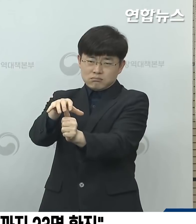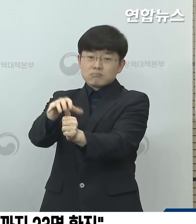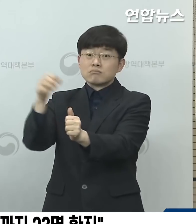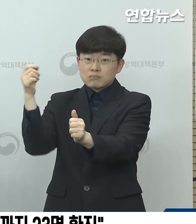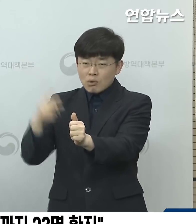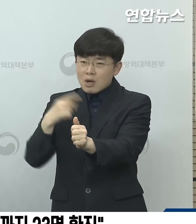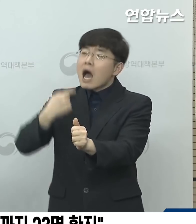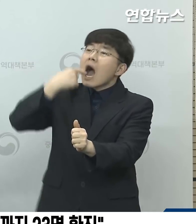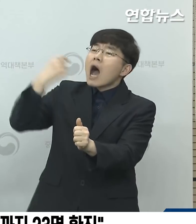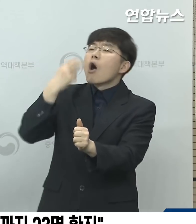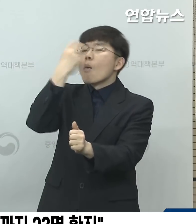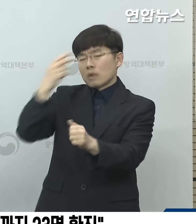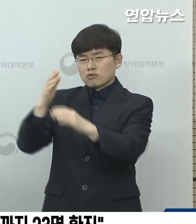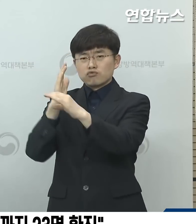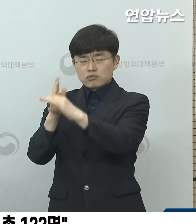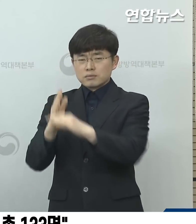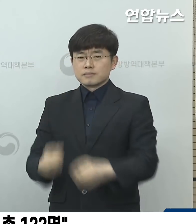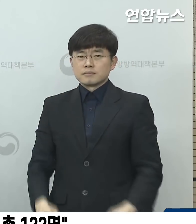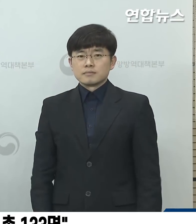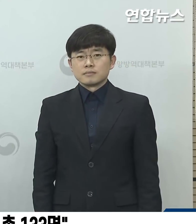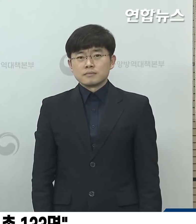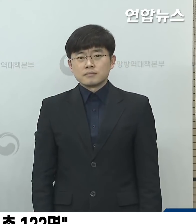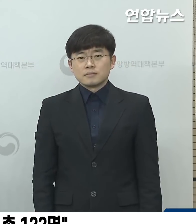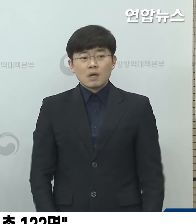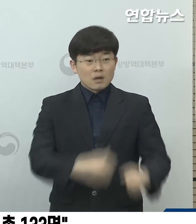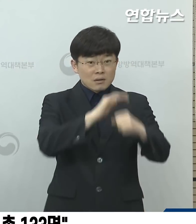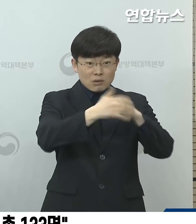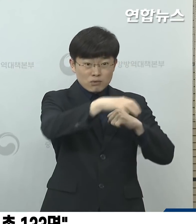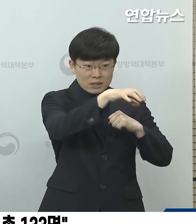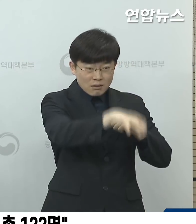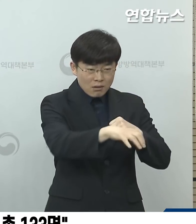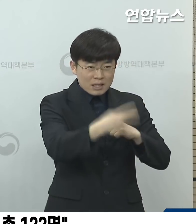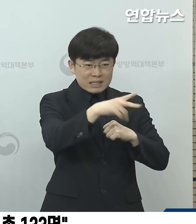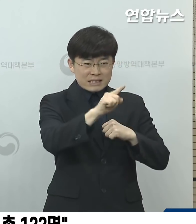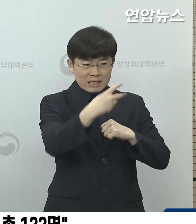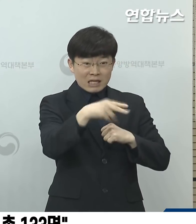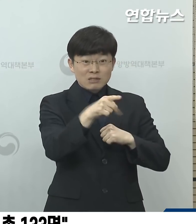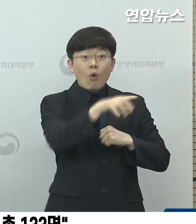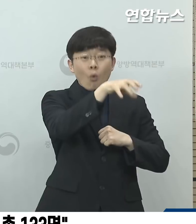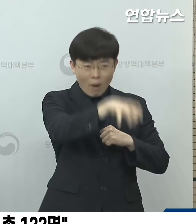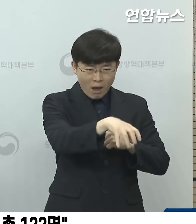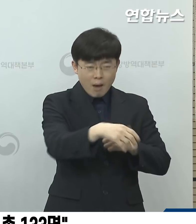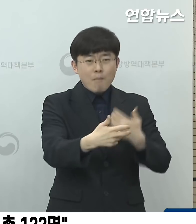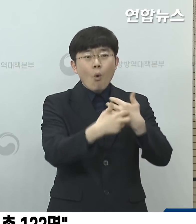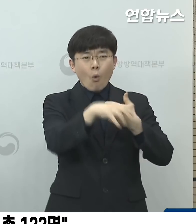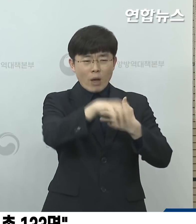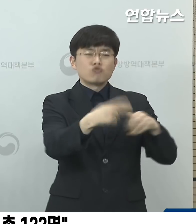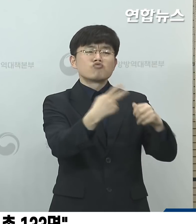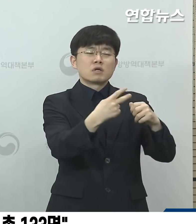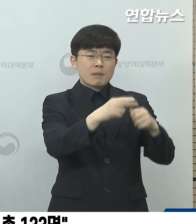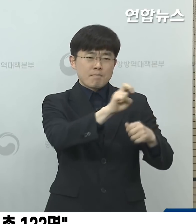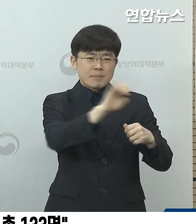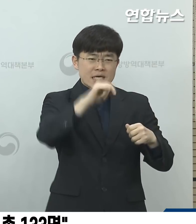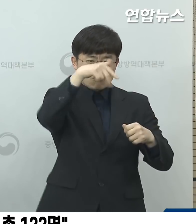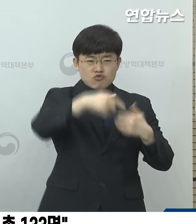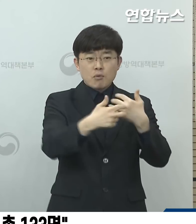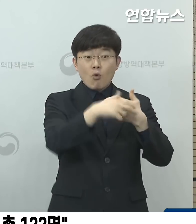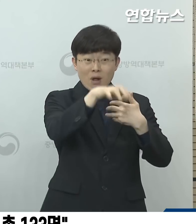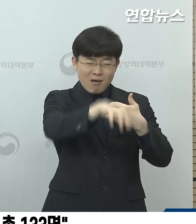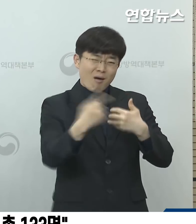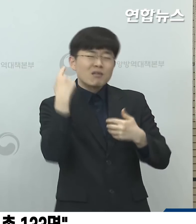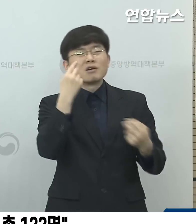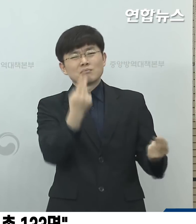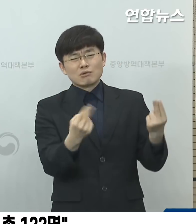검사가 진행 중에 있습니다. 대구에서는 달성군 소재의 의료기관인 제2미주병원에서 전일